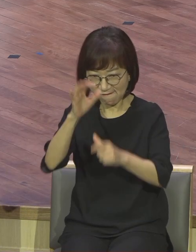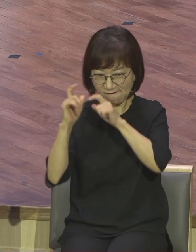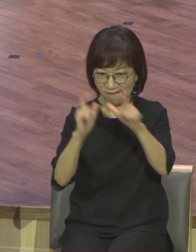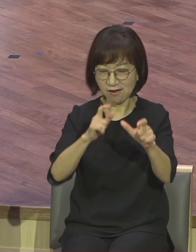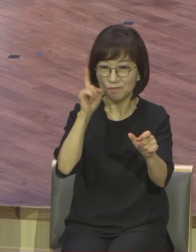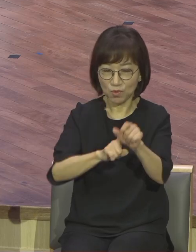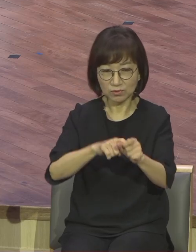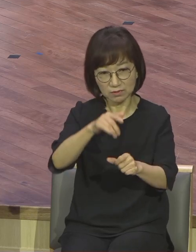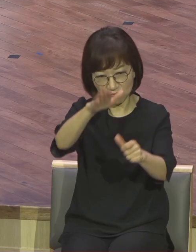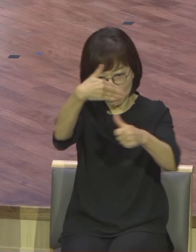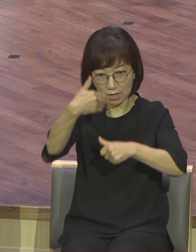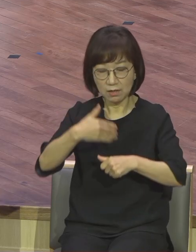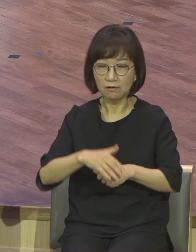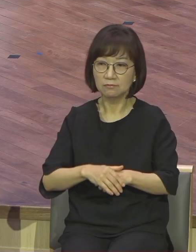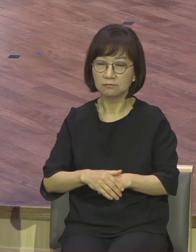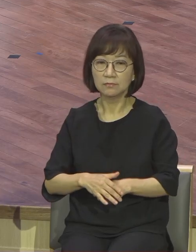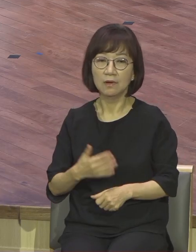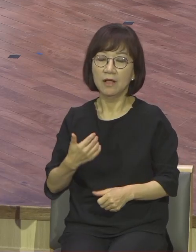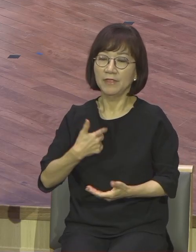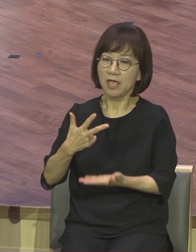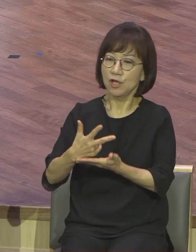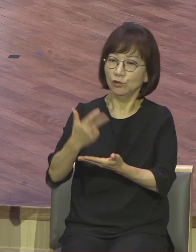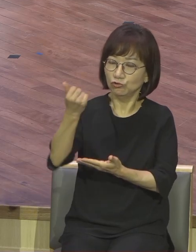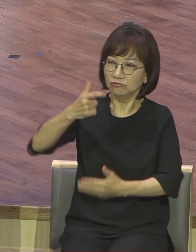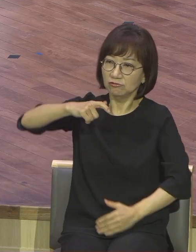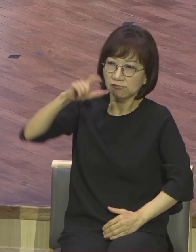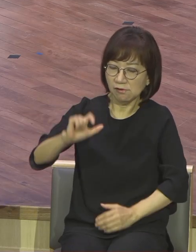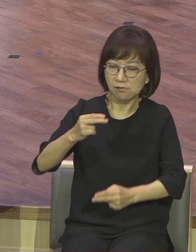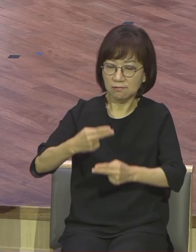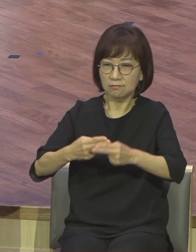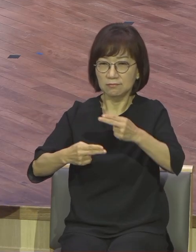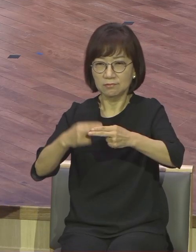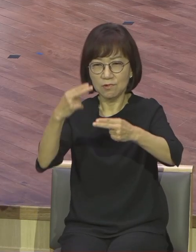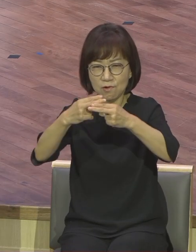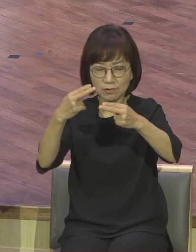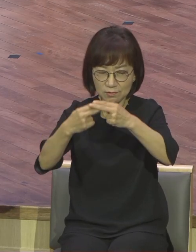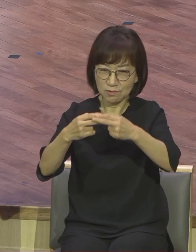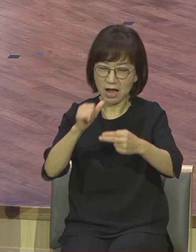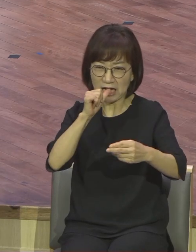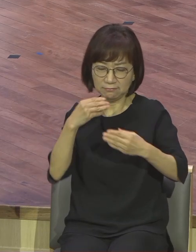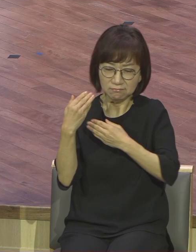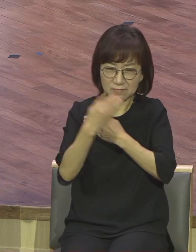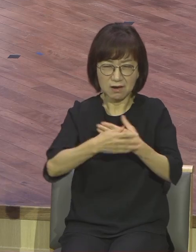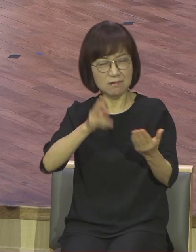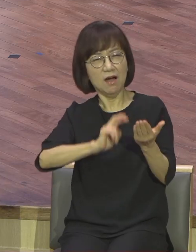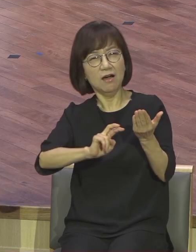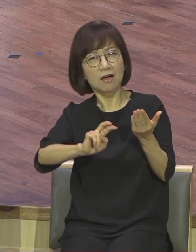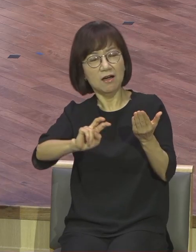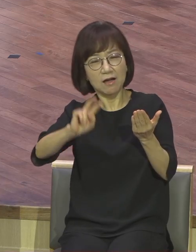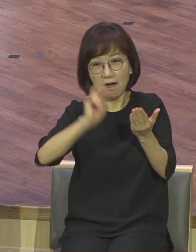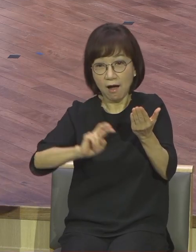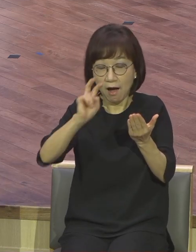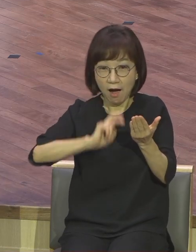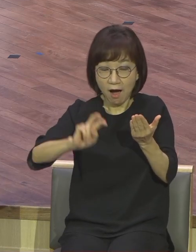내주는 강한 성이요. 방패와 변기 대신 찬양 부르면서 마틴 혼자 혼자 그